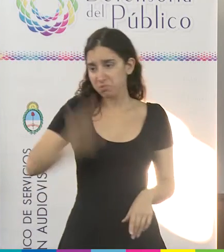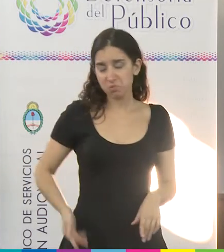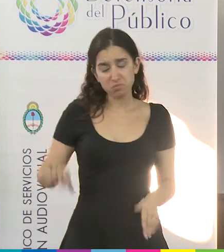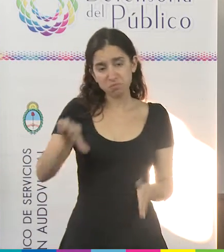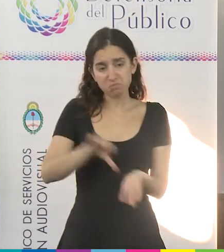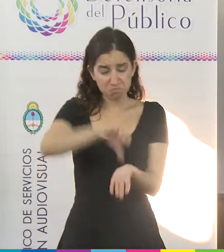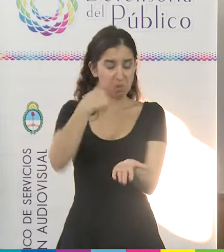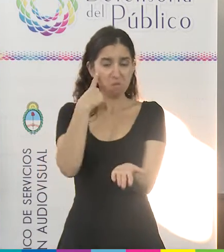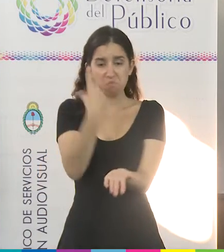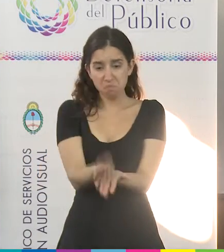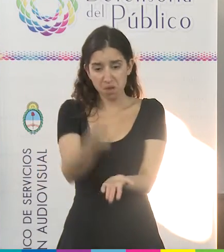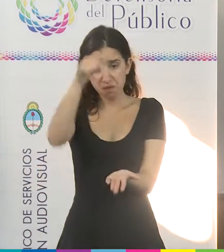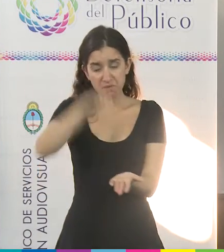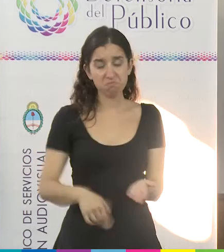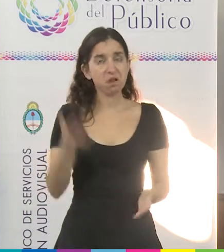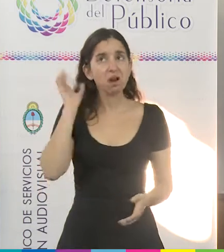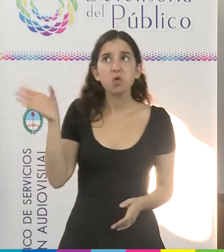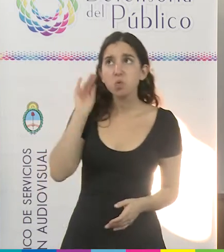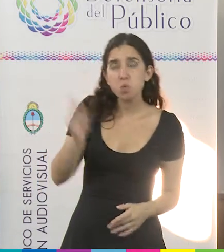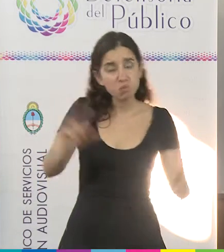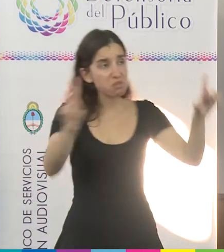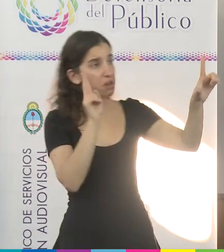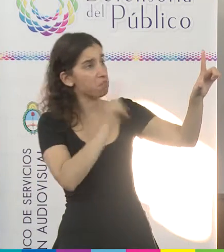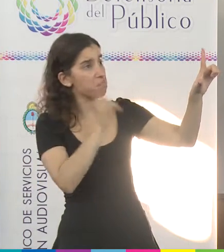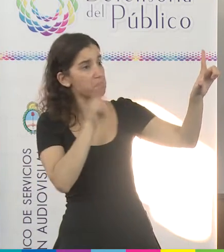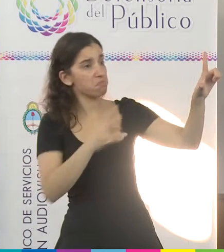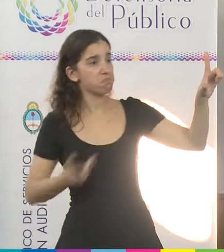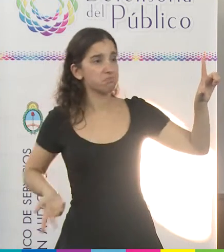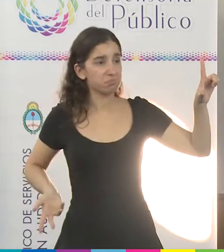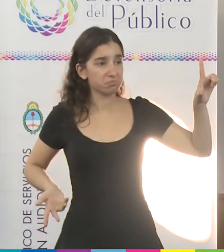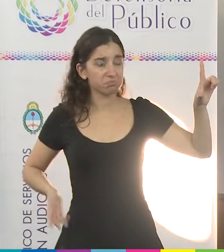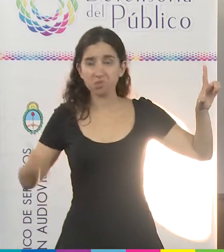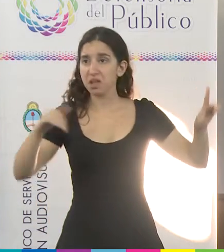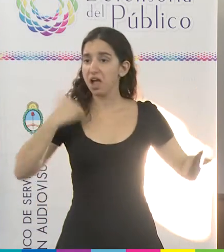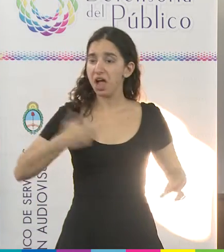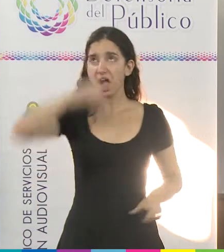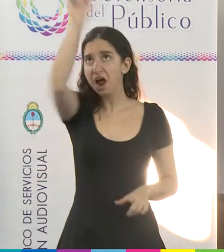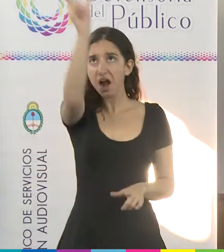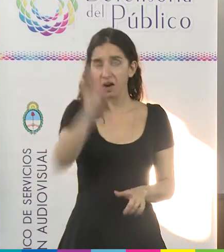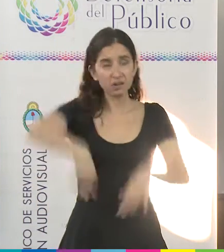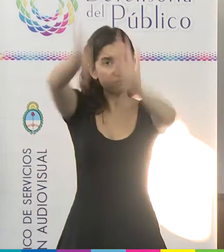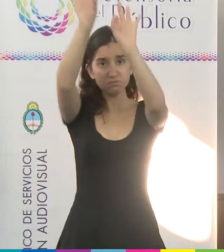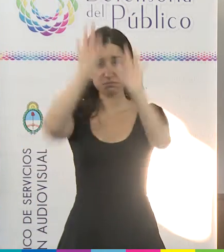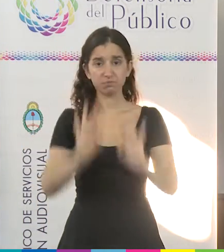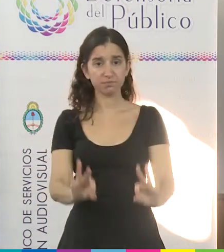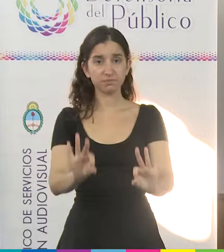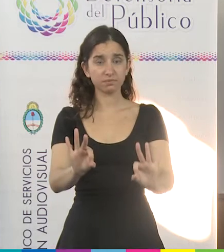ciudadanos que escuchan radio o ven televisión a lo largo y a lo ancho de nuestro país.